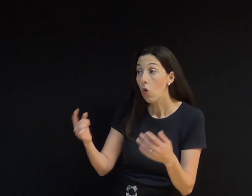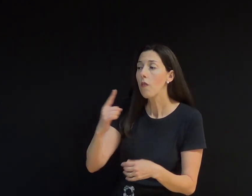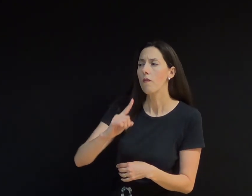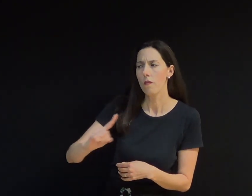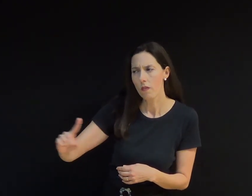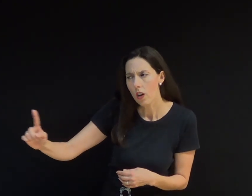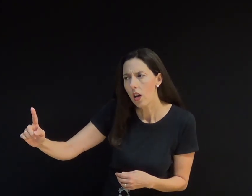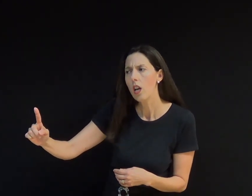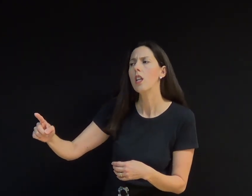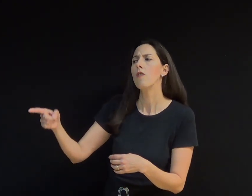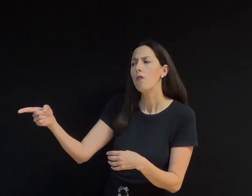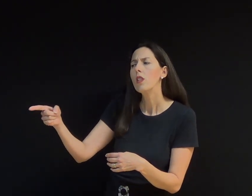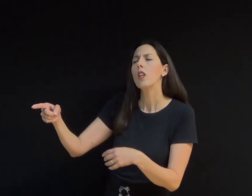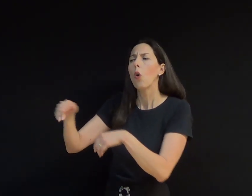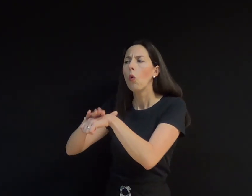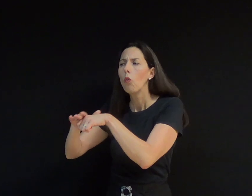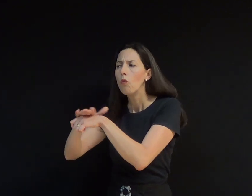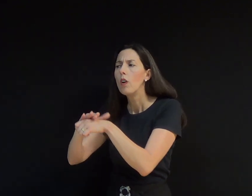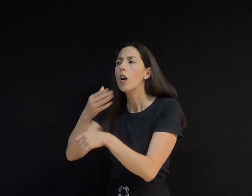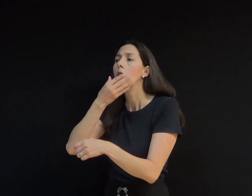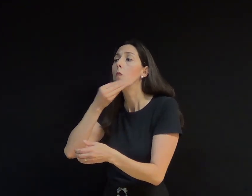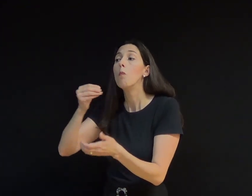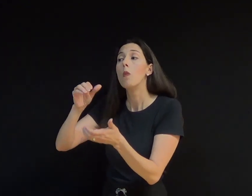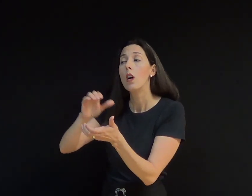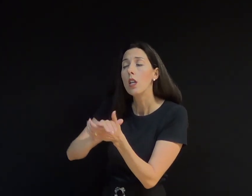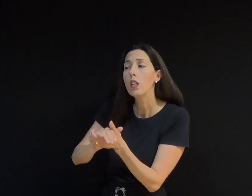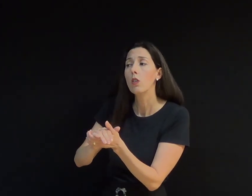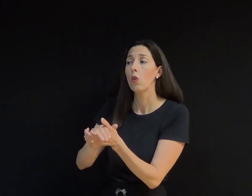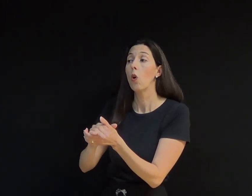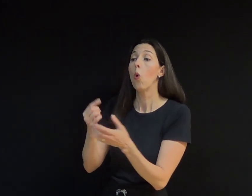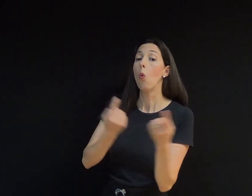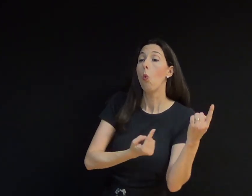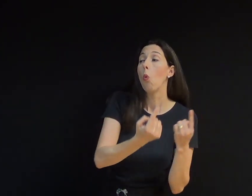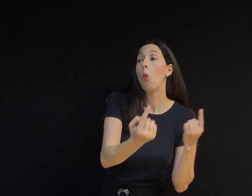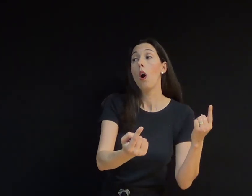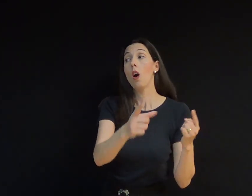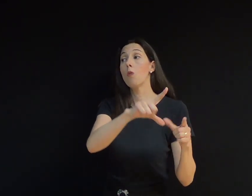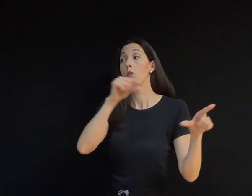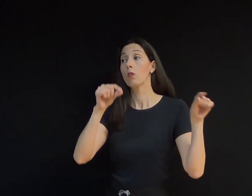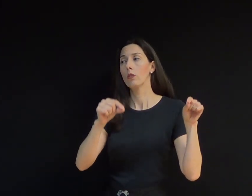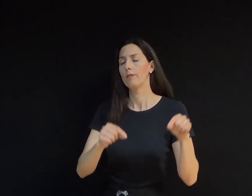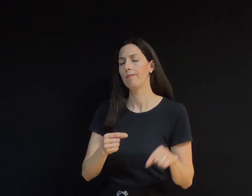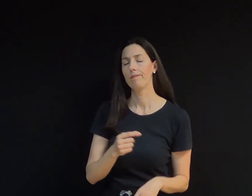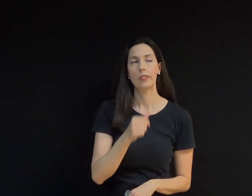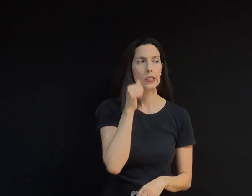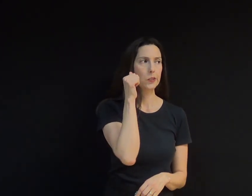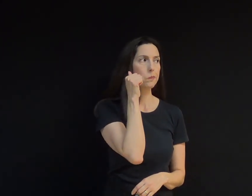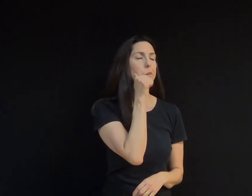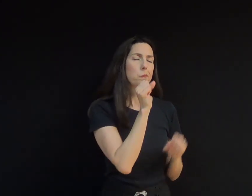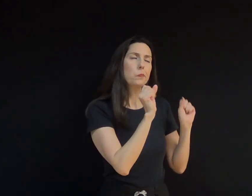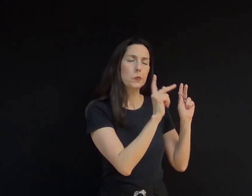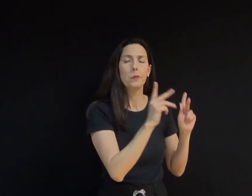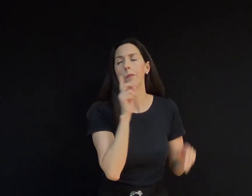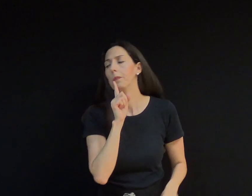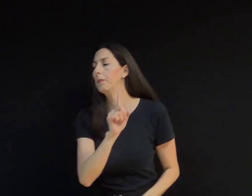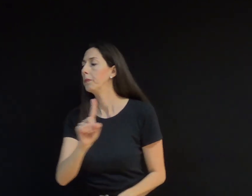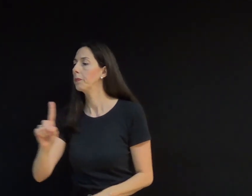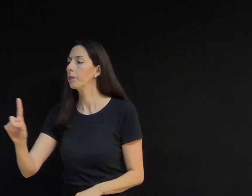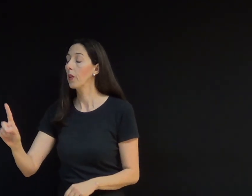e discuta com o seu marido qual de nós você quer em sua casa. A mulher entrou e falou